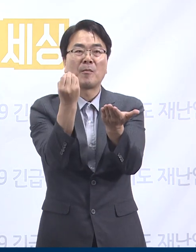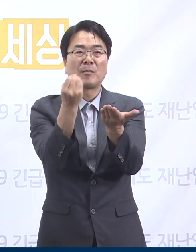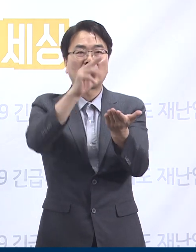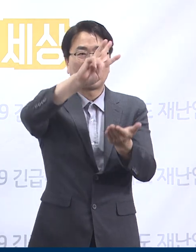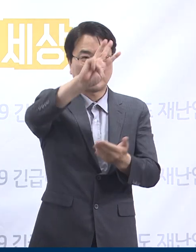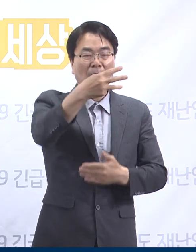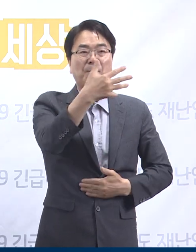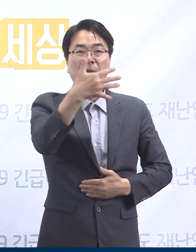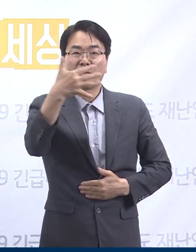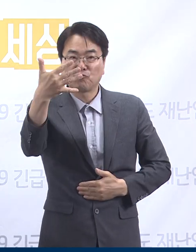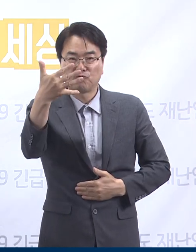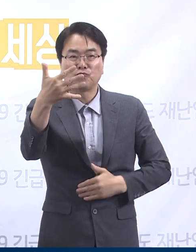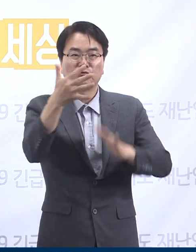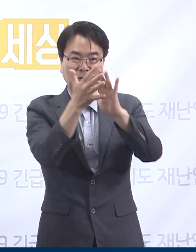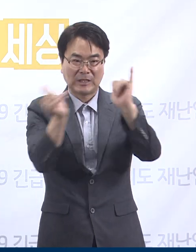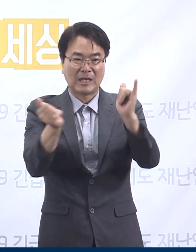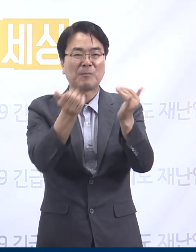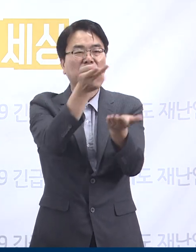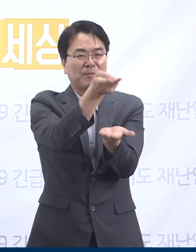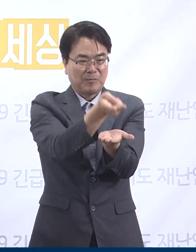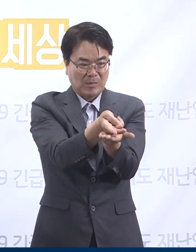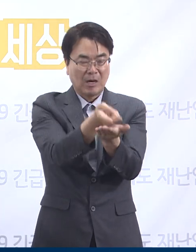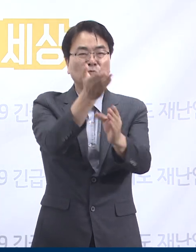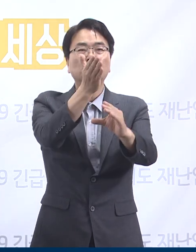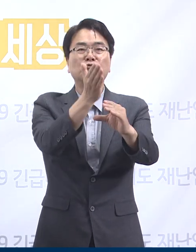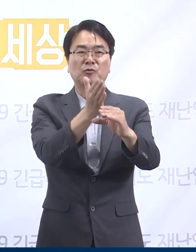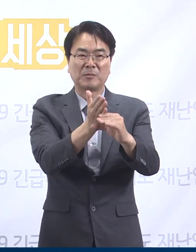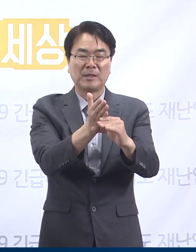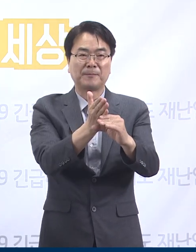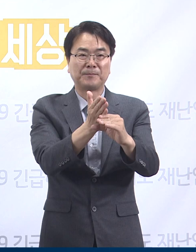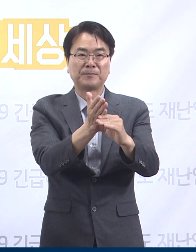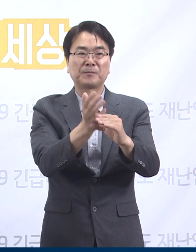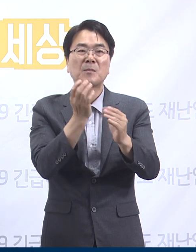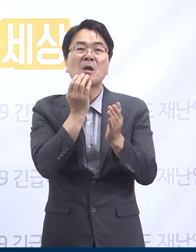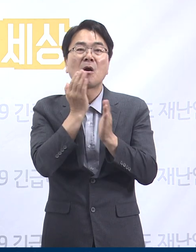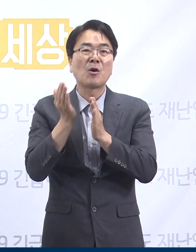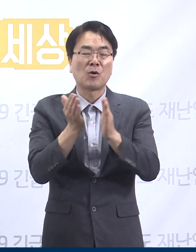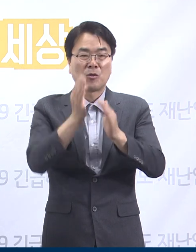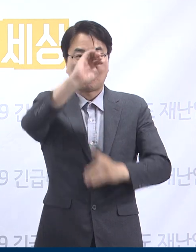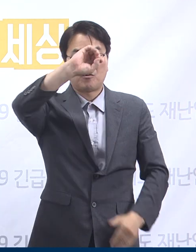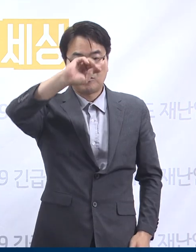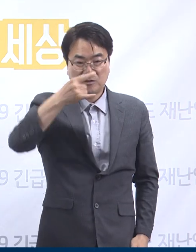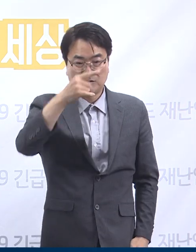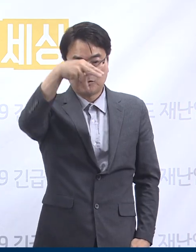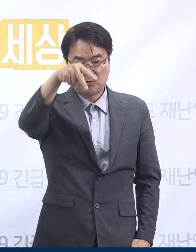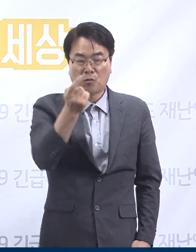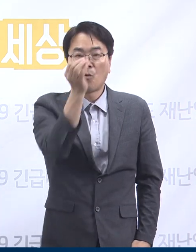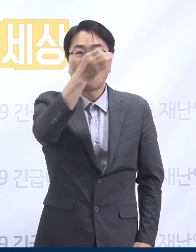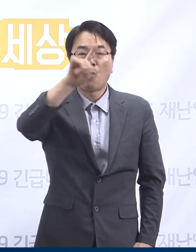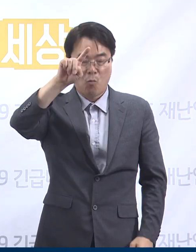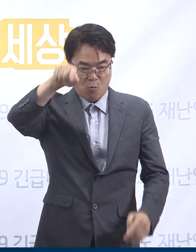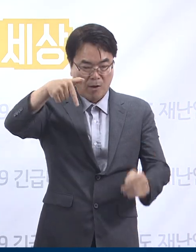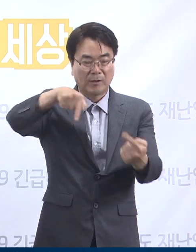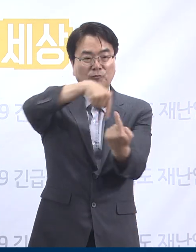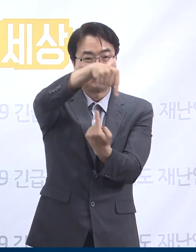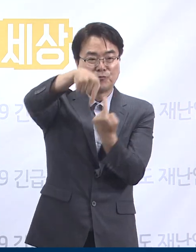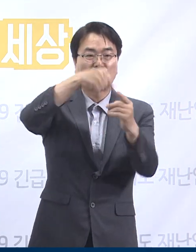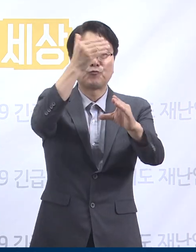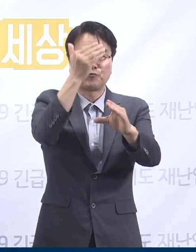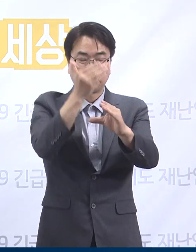309병상입니다. 경기도 의료원에서 협력 운영하는 경기도 생활치료센터에는